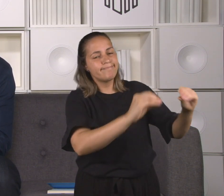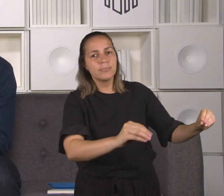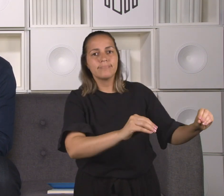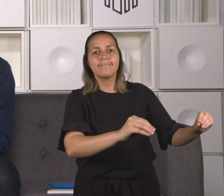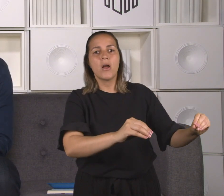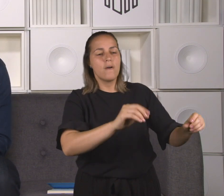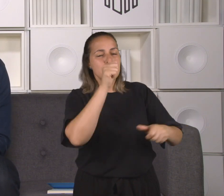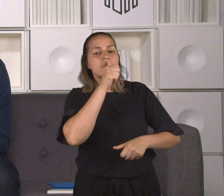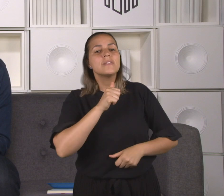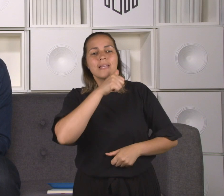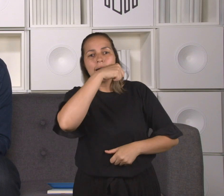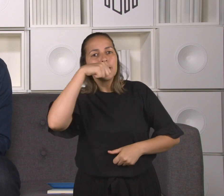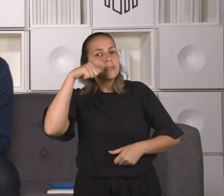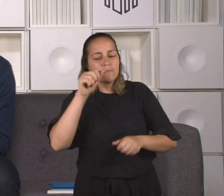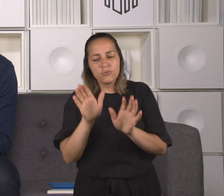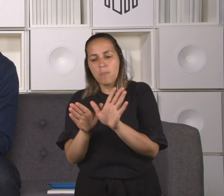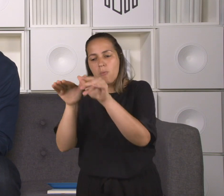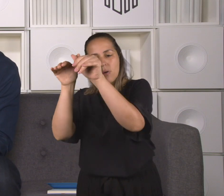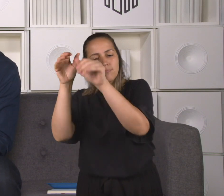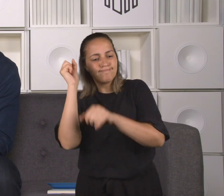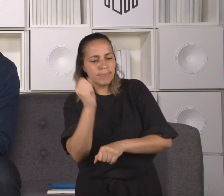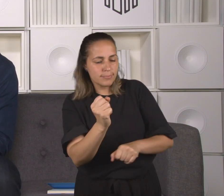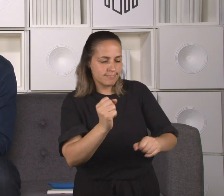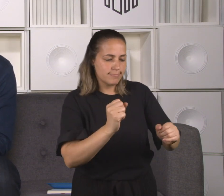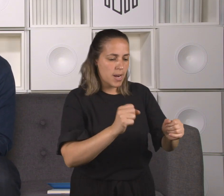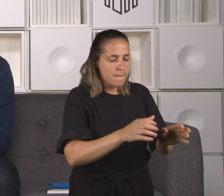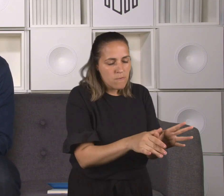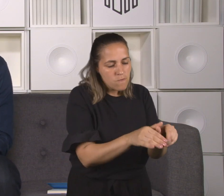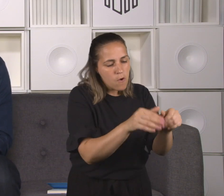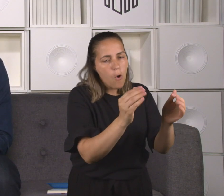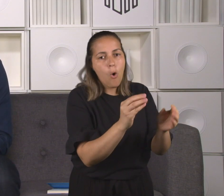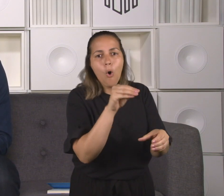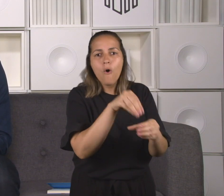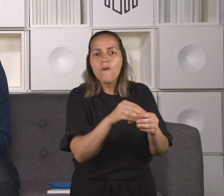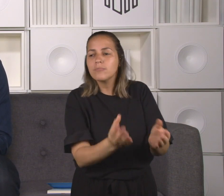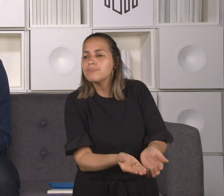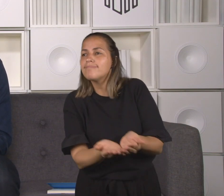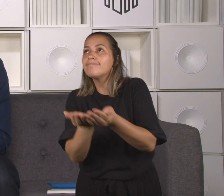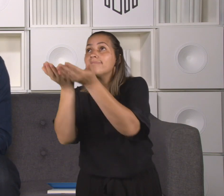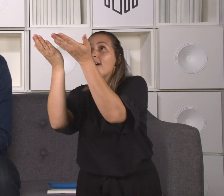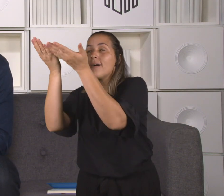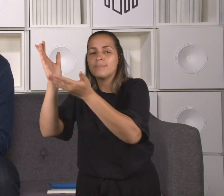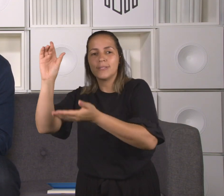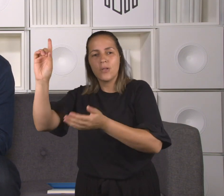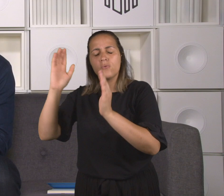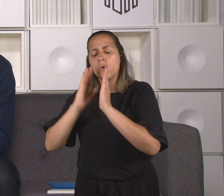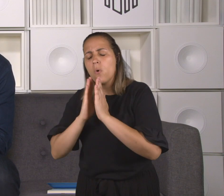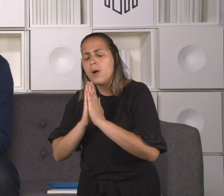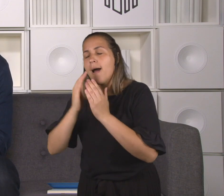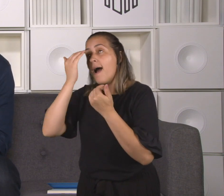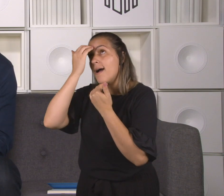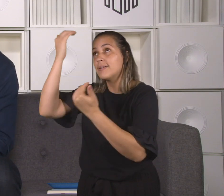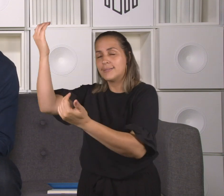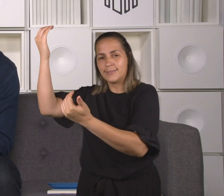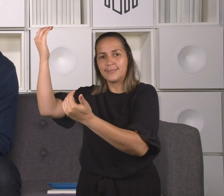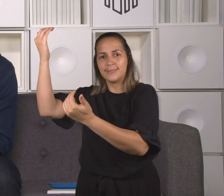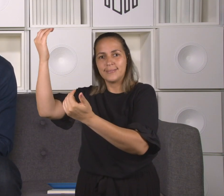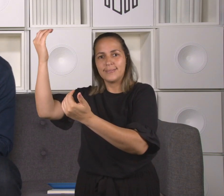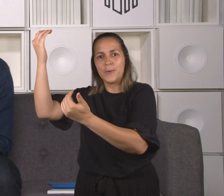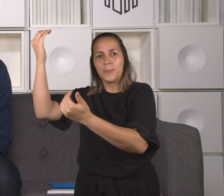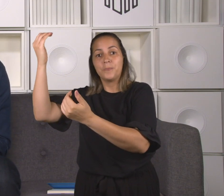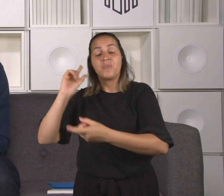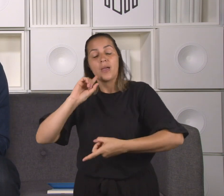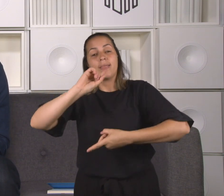para a sua completa purificação e para a sua reintegração à sociedade. Ele deixaria de ser impuro e seria agora